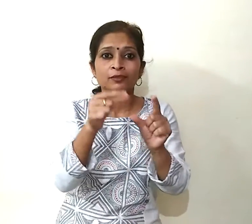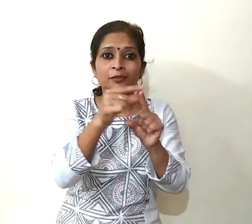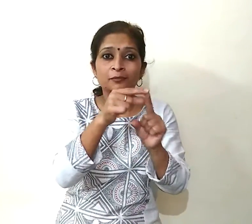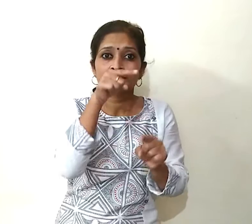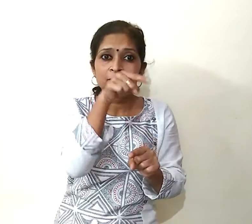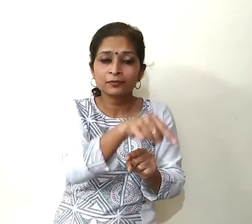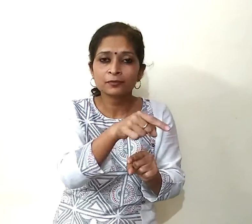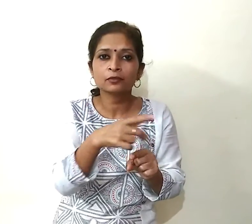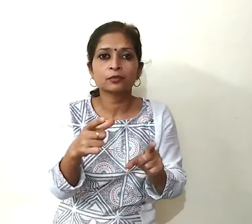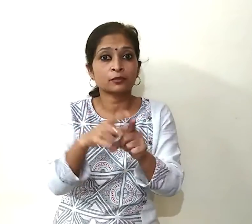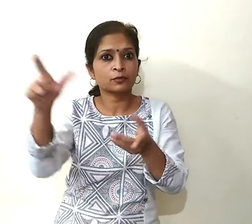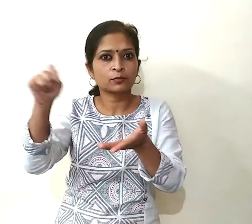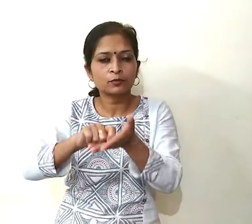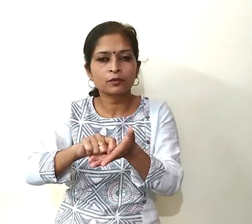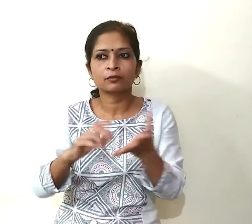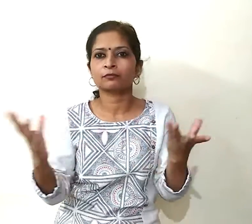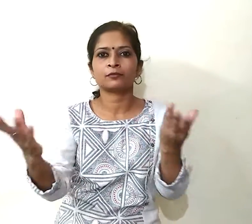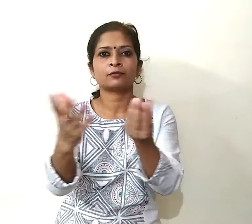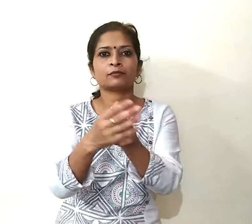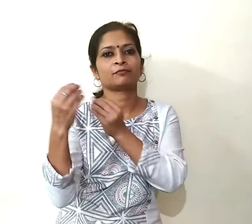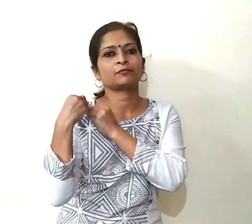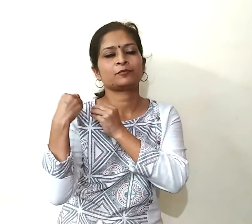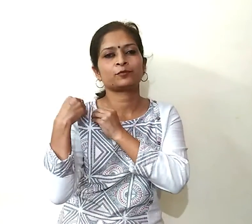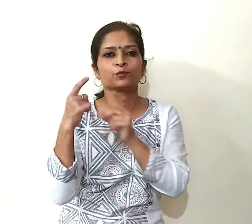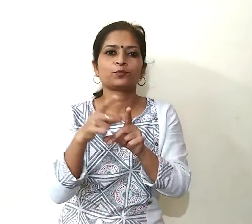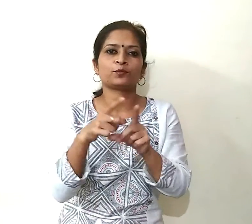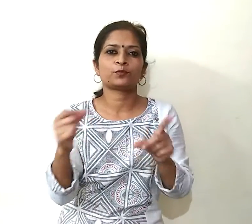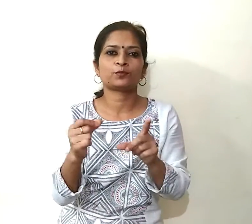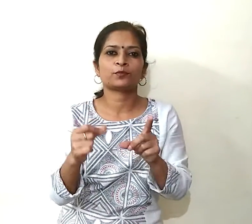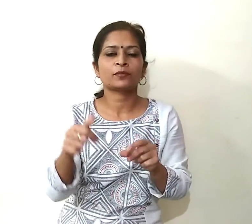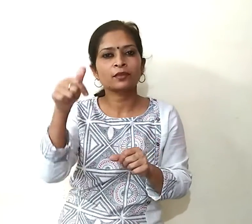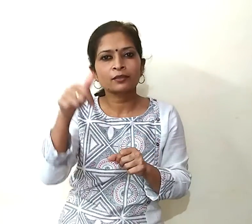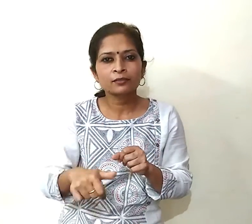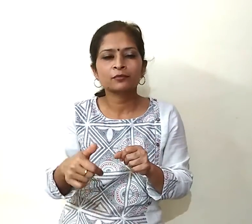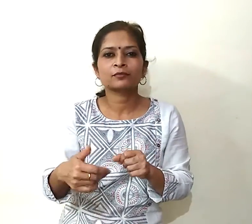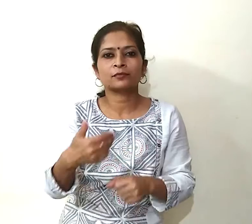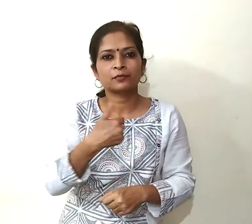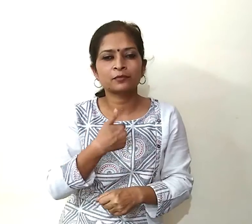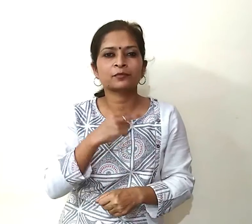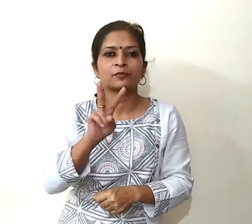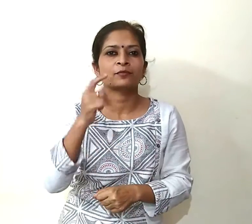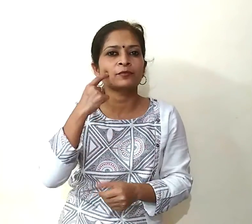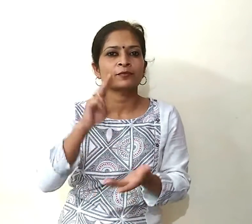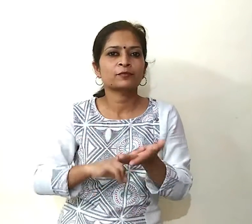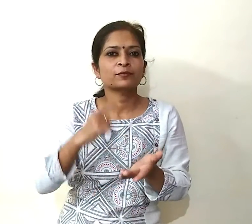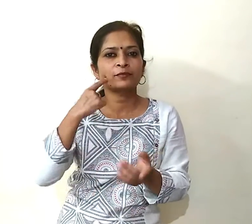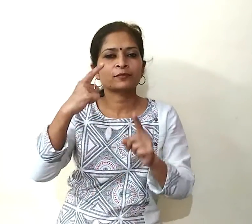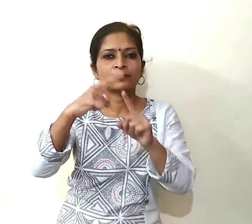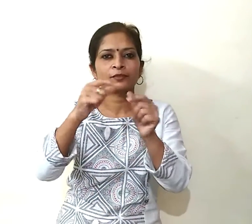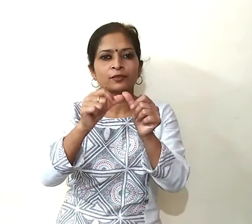इंस्टॉल कर अपने अपने हिस्से का करतव या पालन करेंगे अभी के लिए अपनी होस्त दोस्त विनीता थापा को दीजी